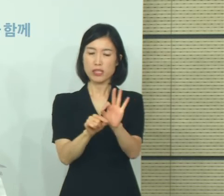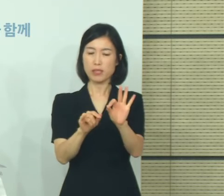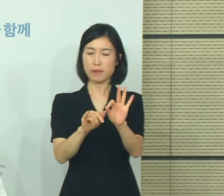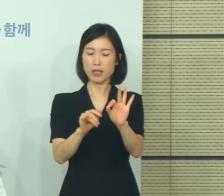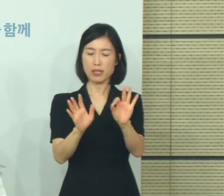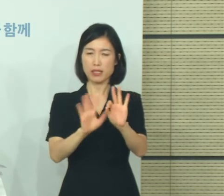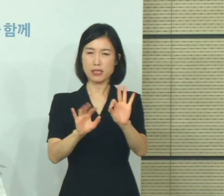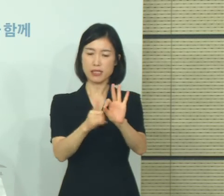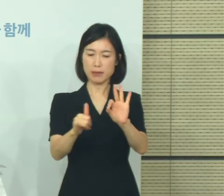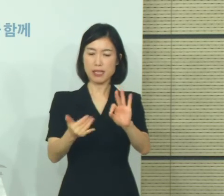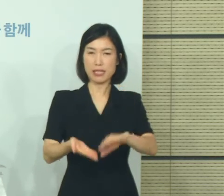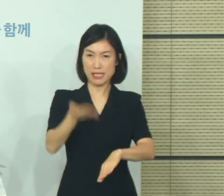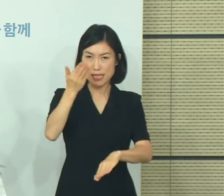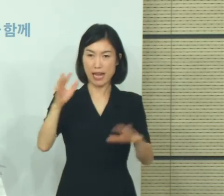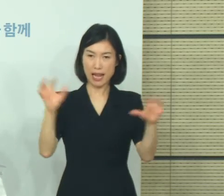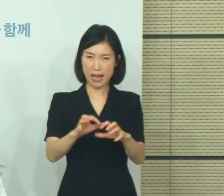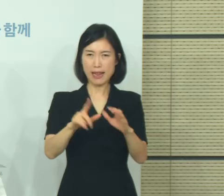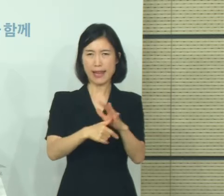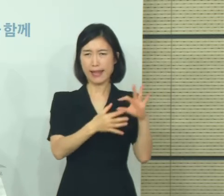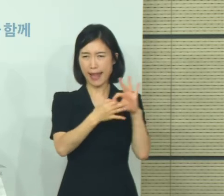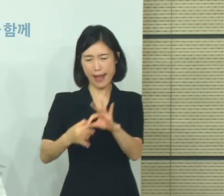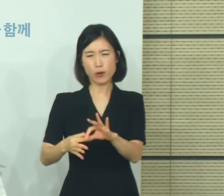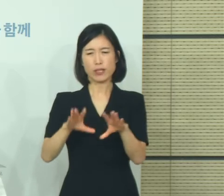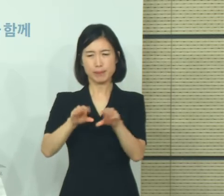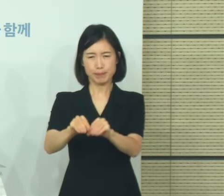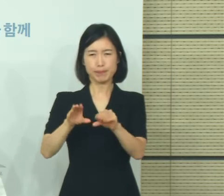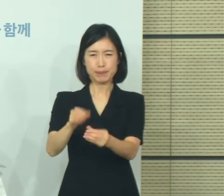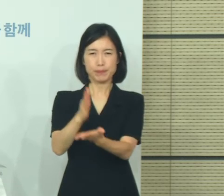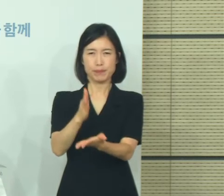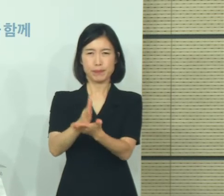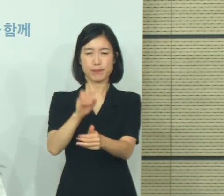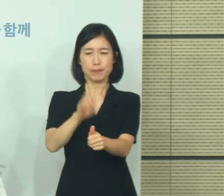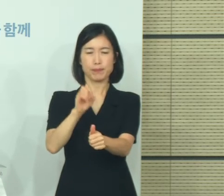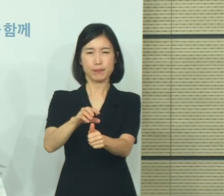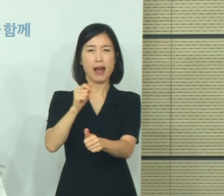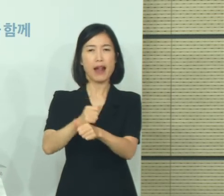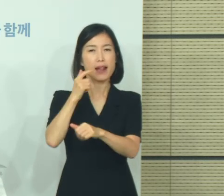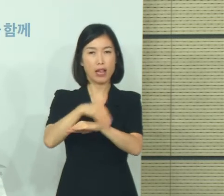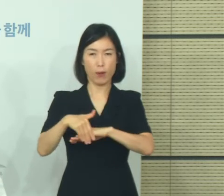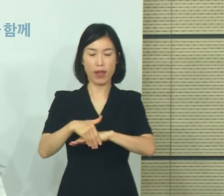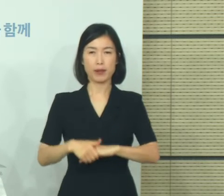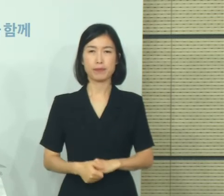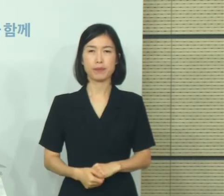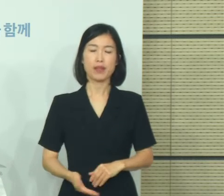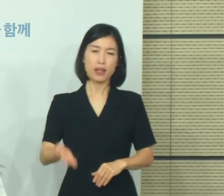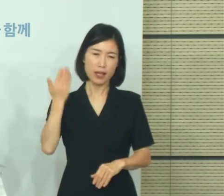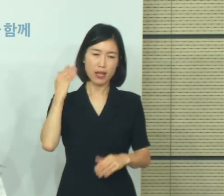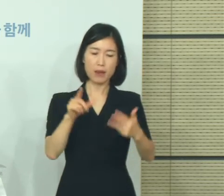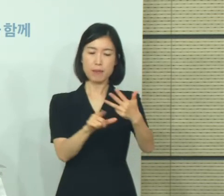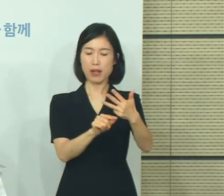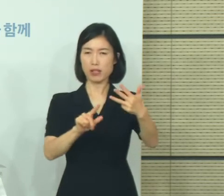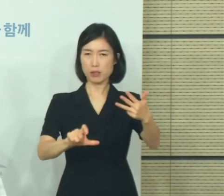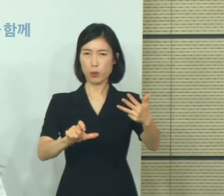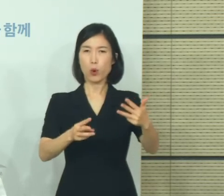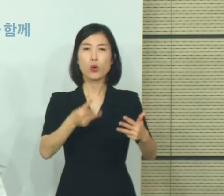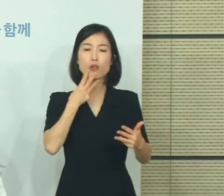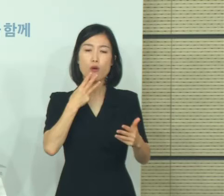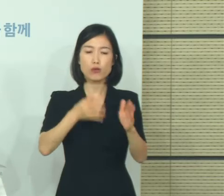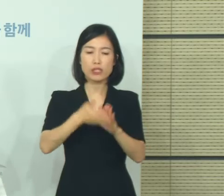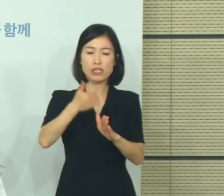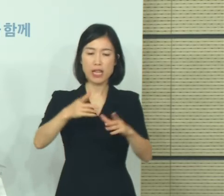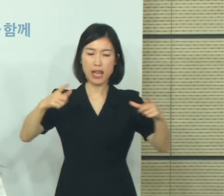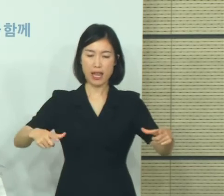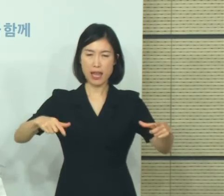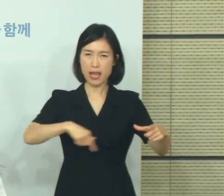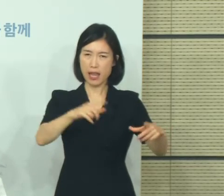신고가 접수될 경우 지속적으로 금지 통보를 할 예정입니다. 지난 강복절 서울 도심 집회와